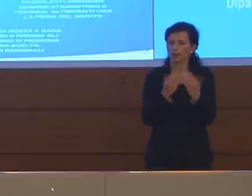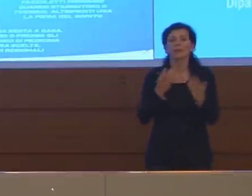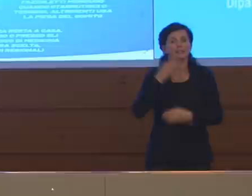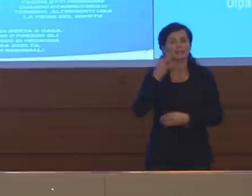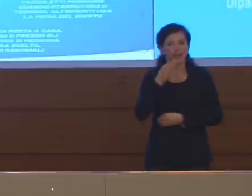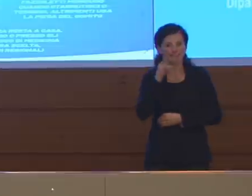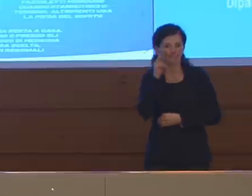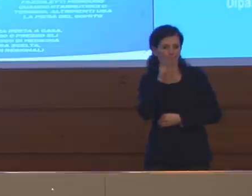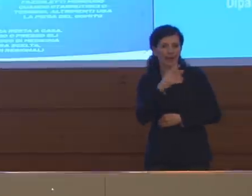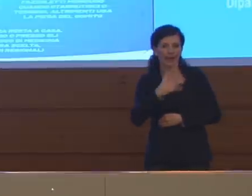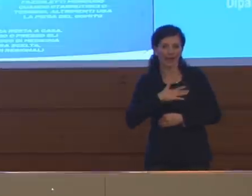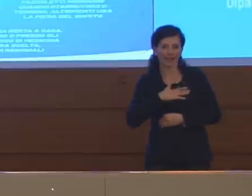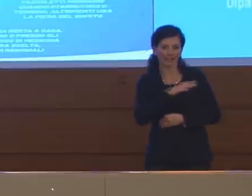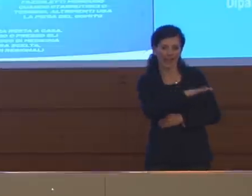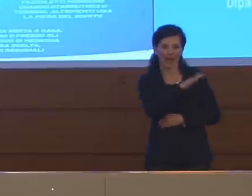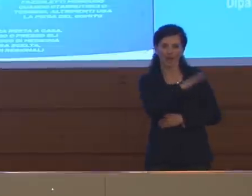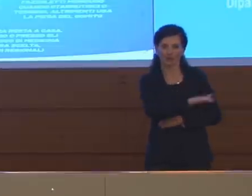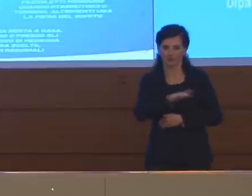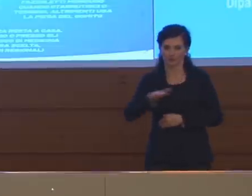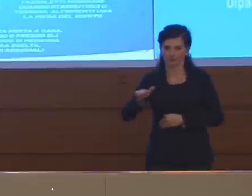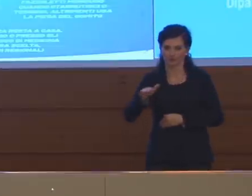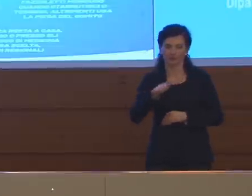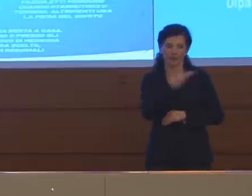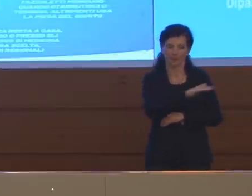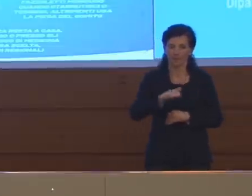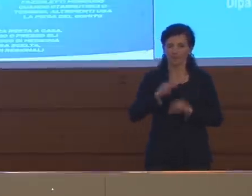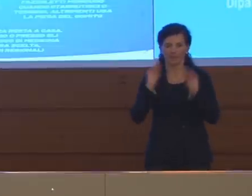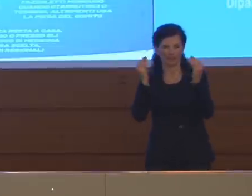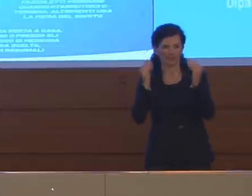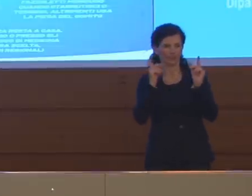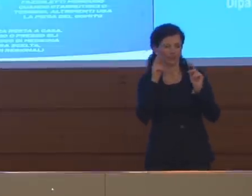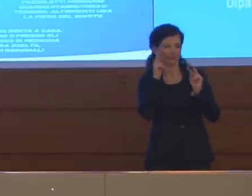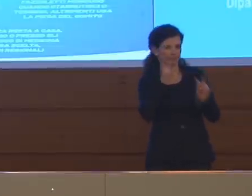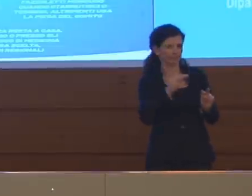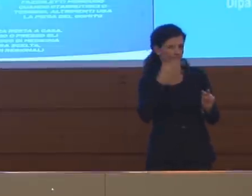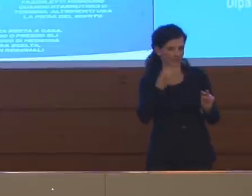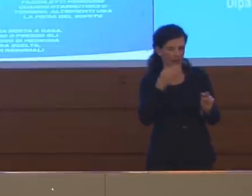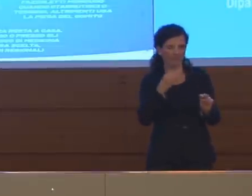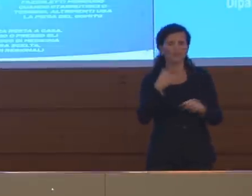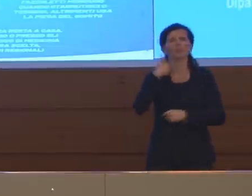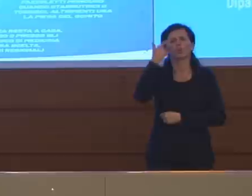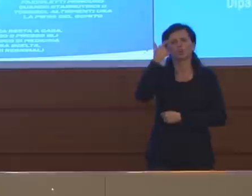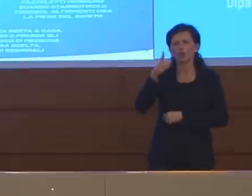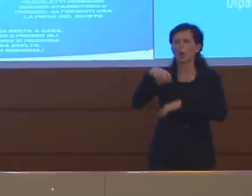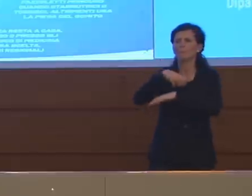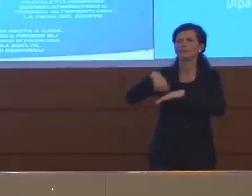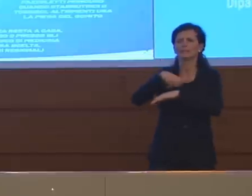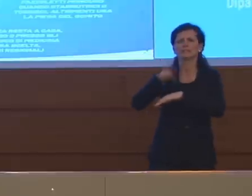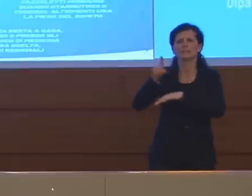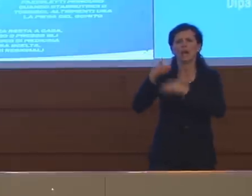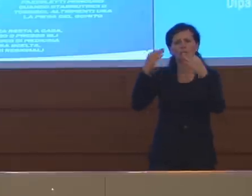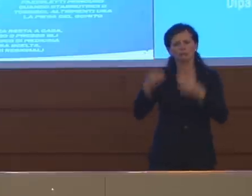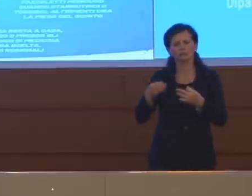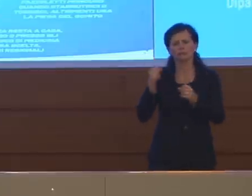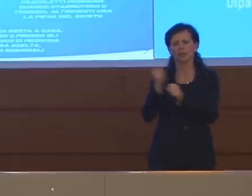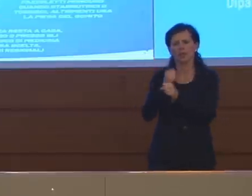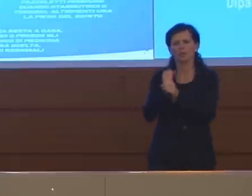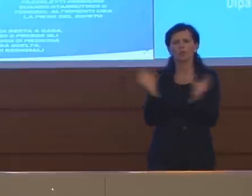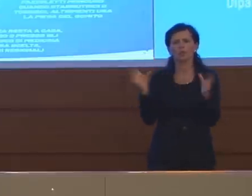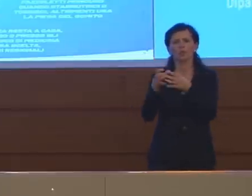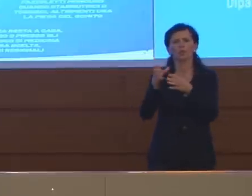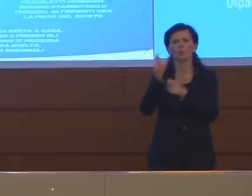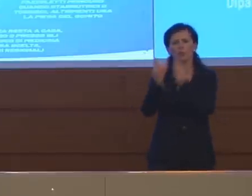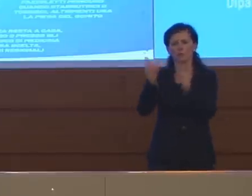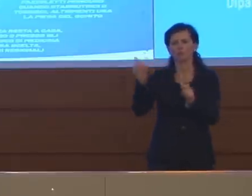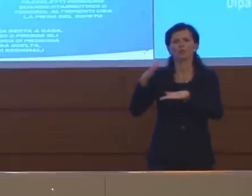diverse fasce di età. Però io questo lo lascerei agli studi, so che il Ministero dell'Istruzione ha attivato un gruppo di esperti che sta lavorando su questi scenari